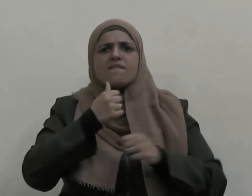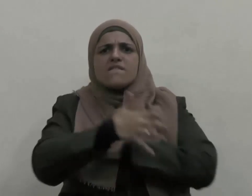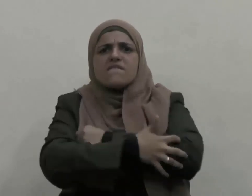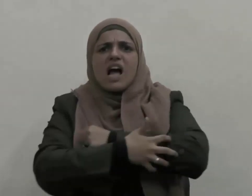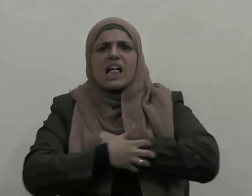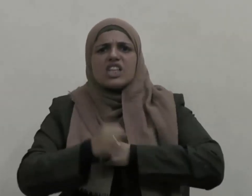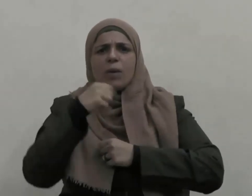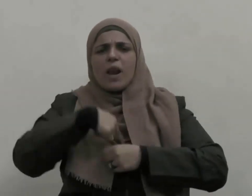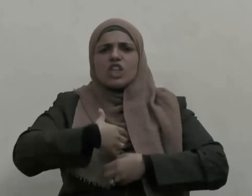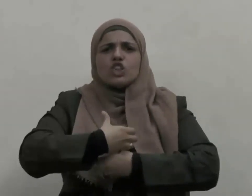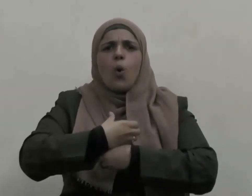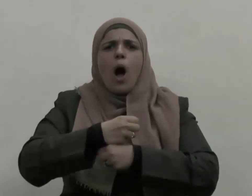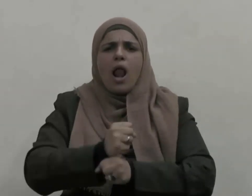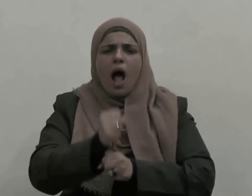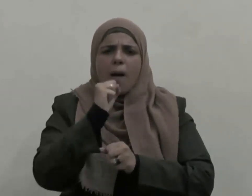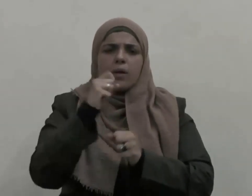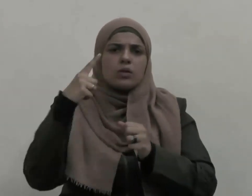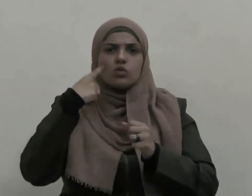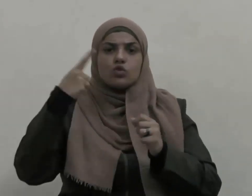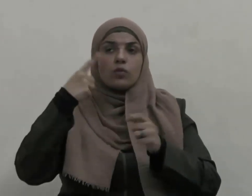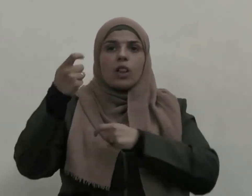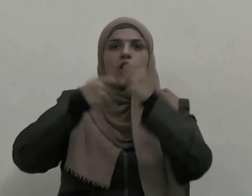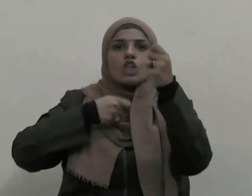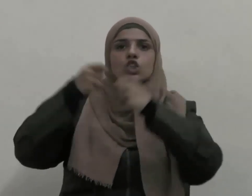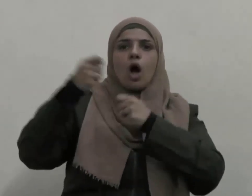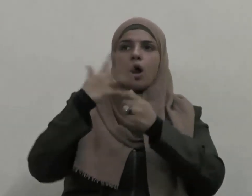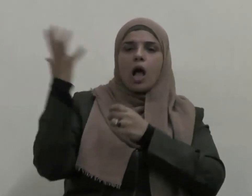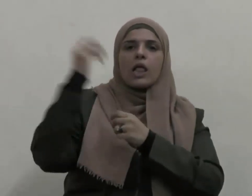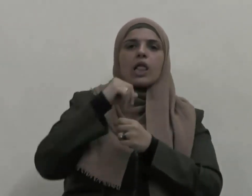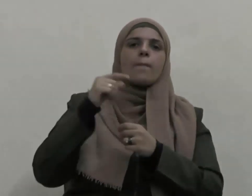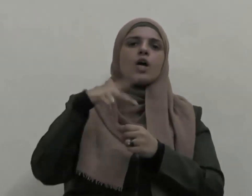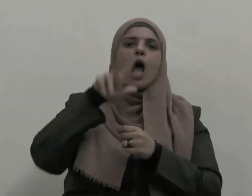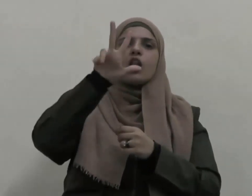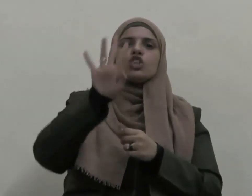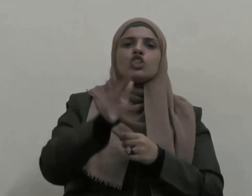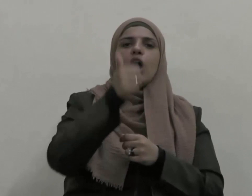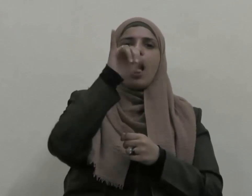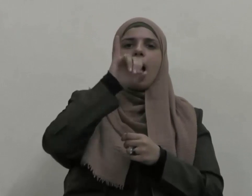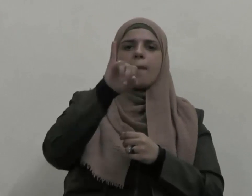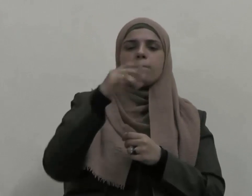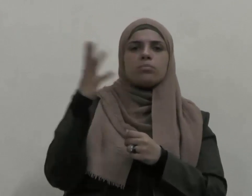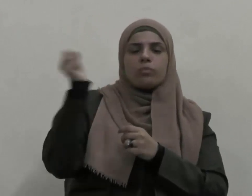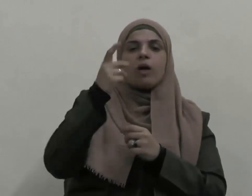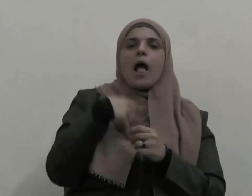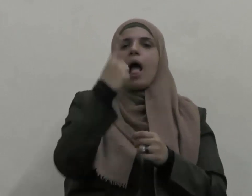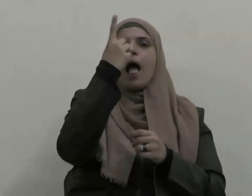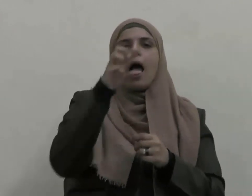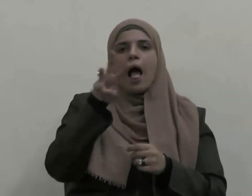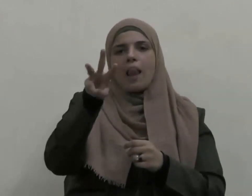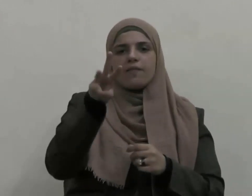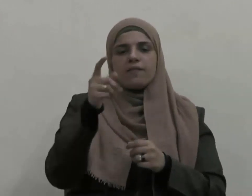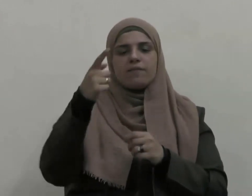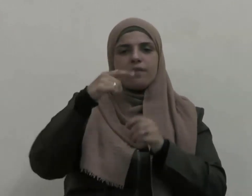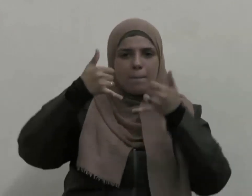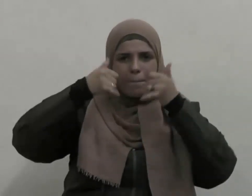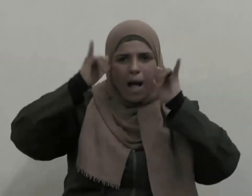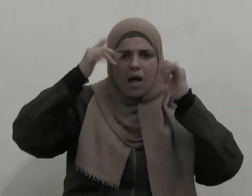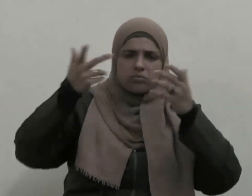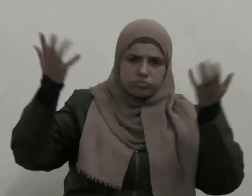تجارته من الشام فإذا هي ألف بعير محملة برا وزيتا وزبيبا